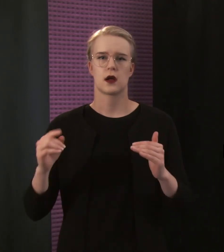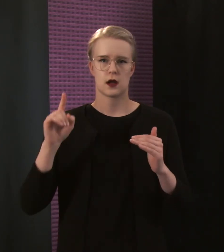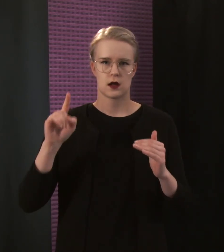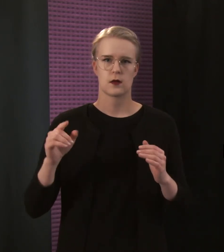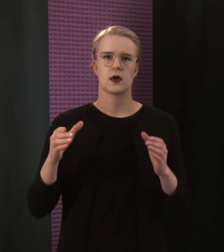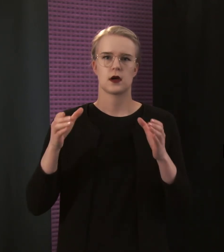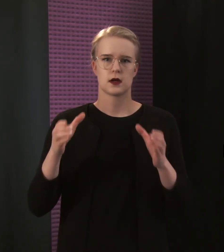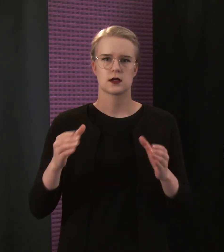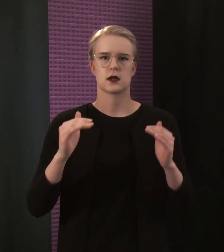naisten liikassa.